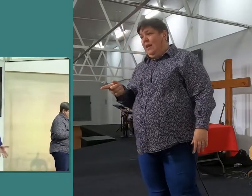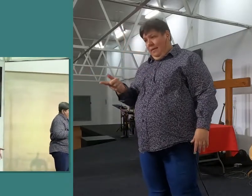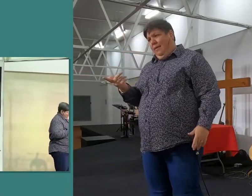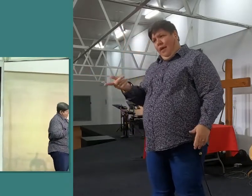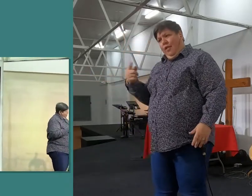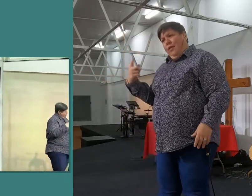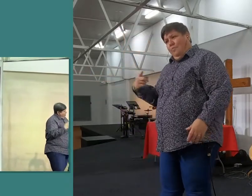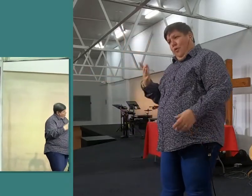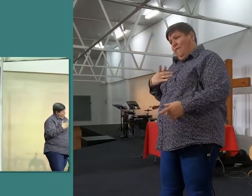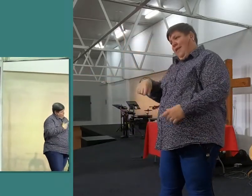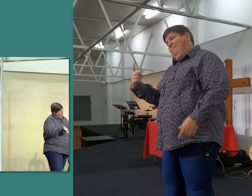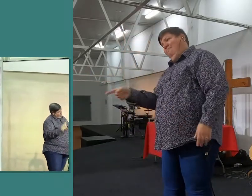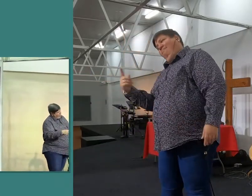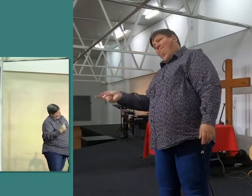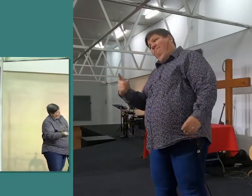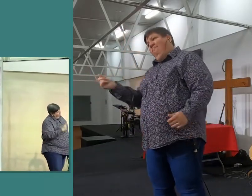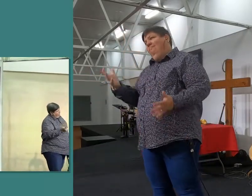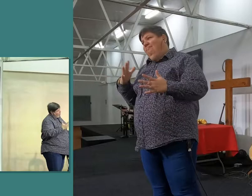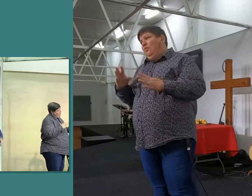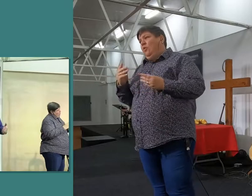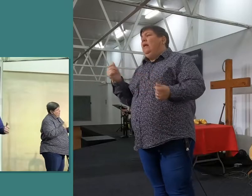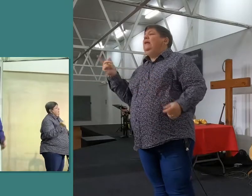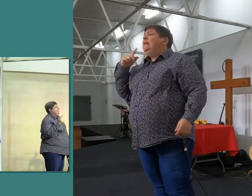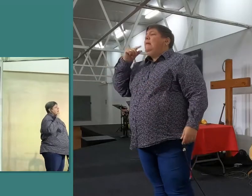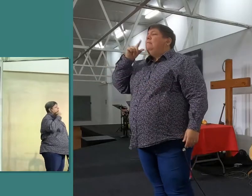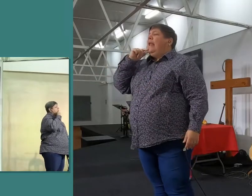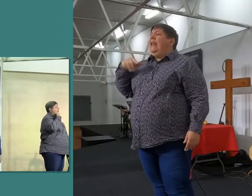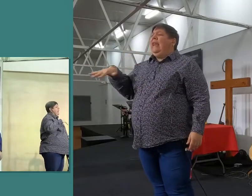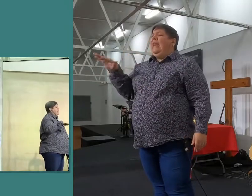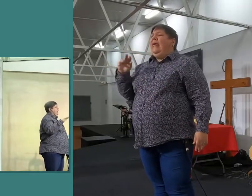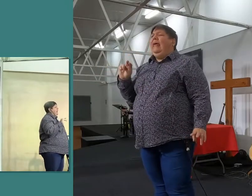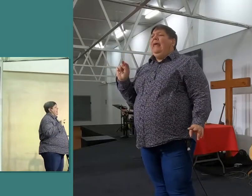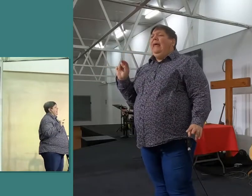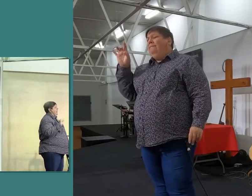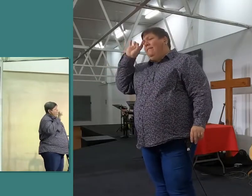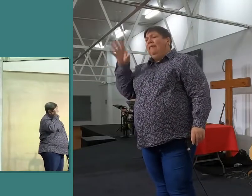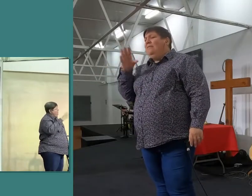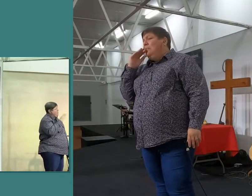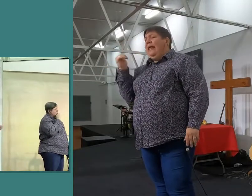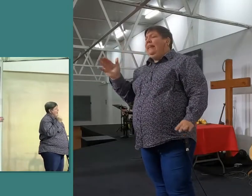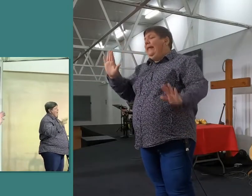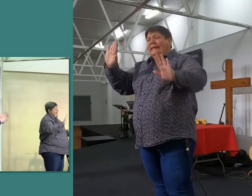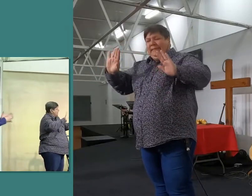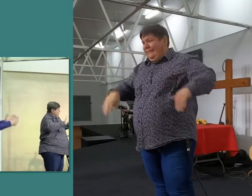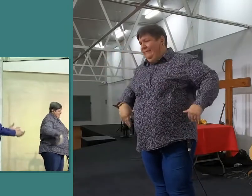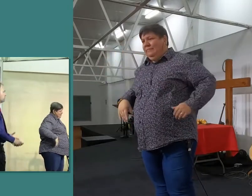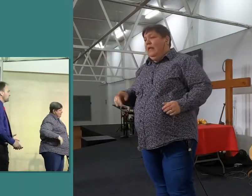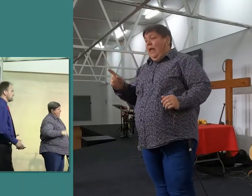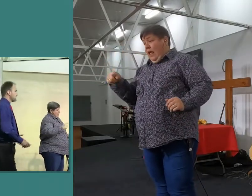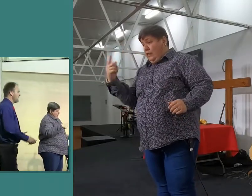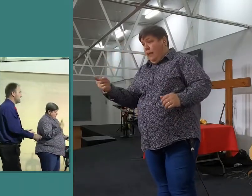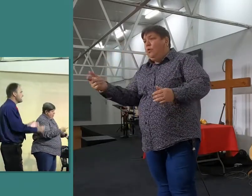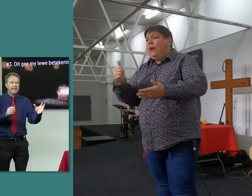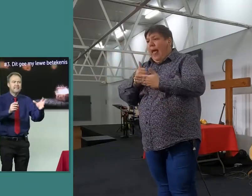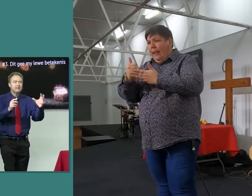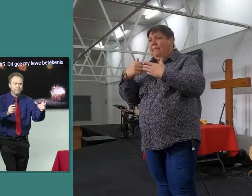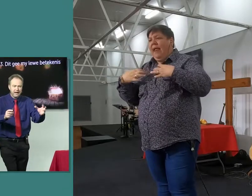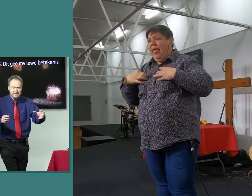is. So, die mans weet nou nie waarvan ek praat, waarvan praat jy nou? Okay, maar dan doen hy wat vir hy gemaakt is. As, jy een ding vat, en jy